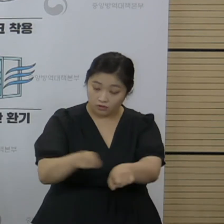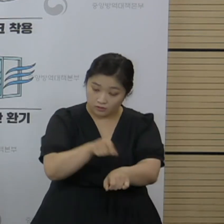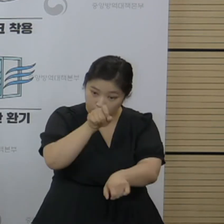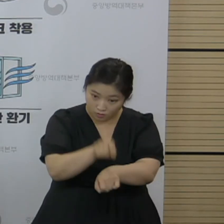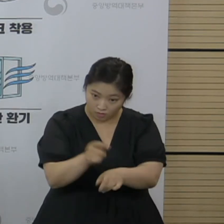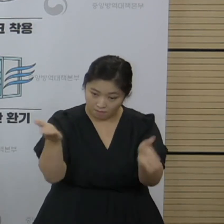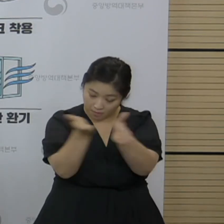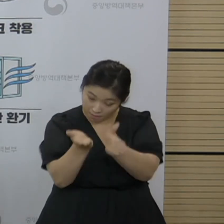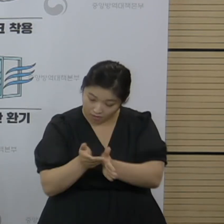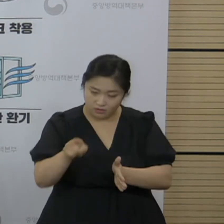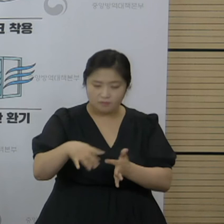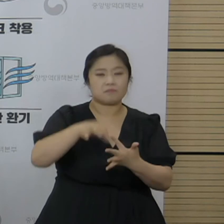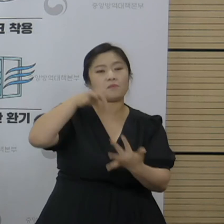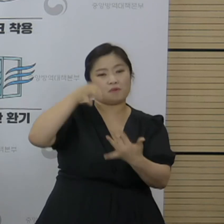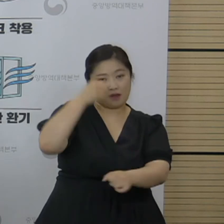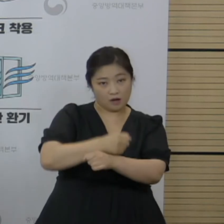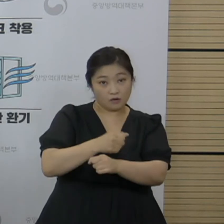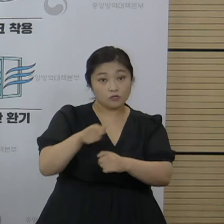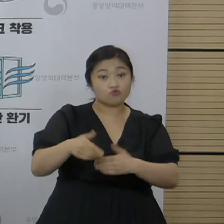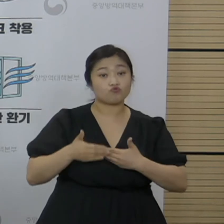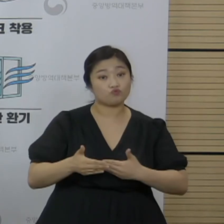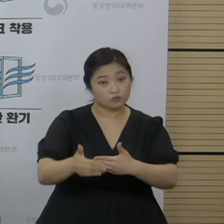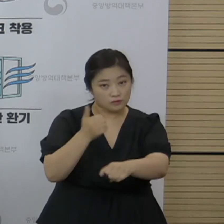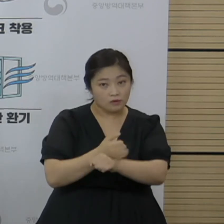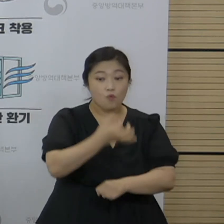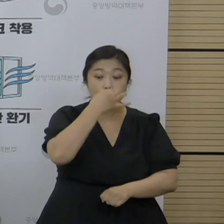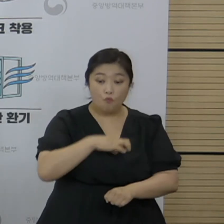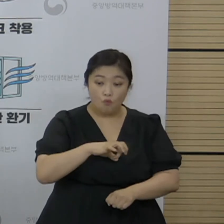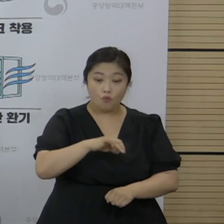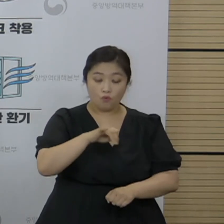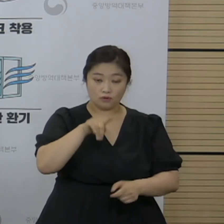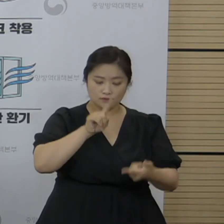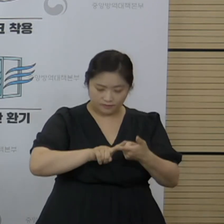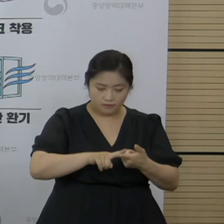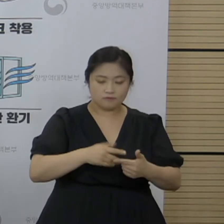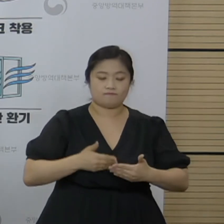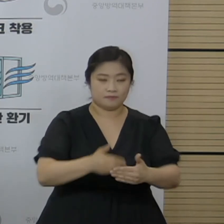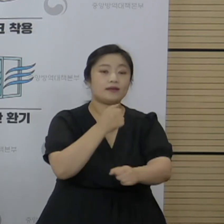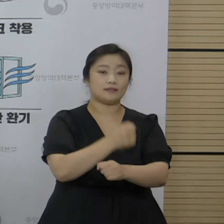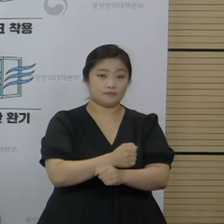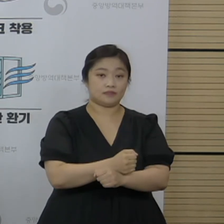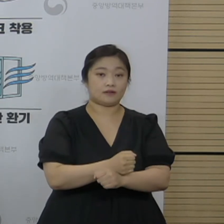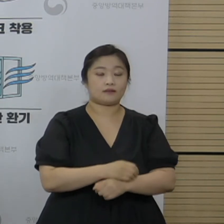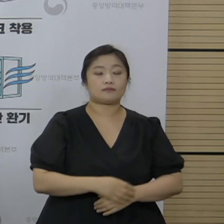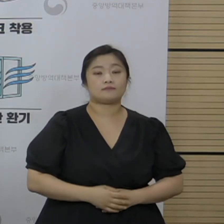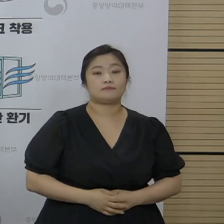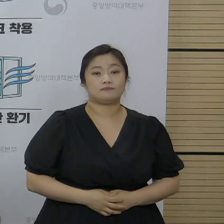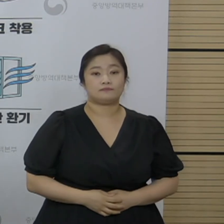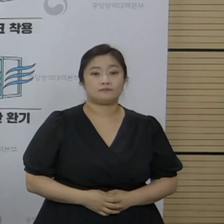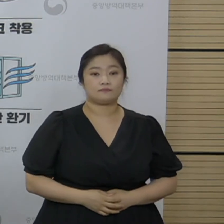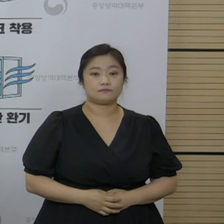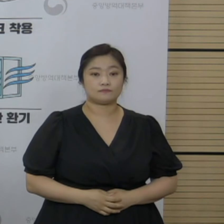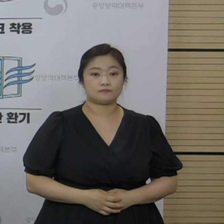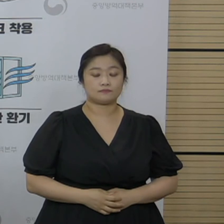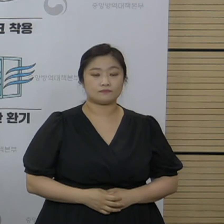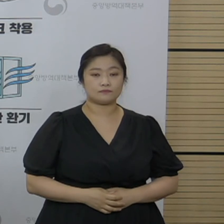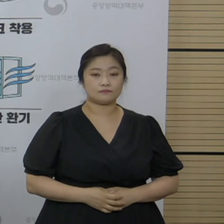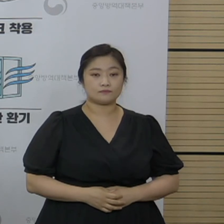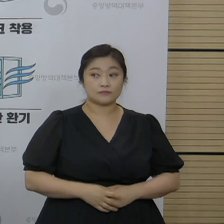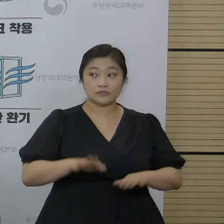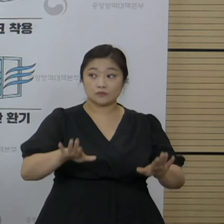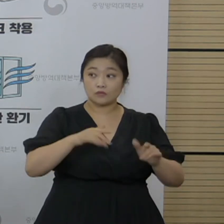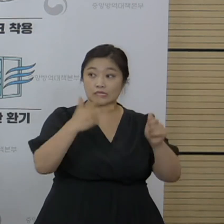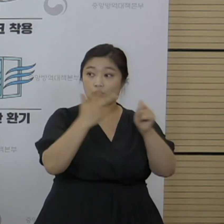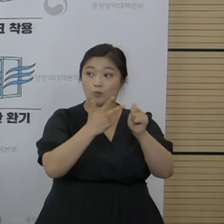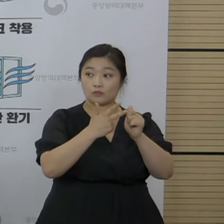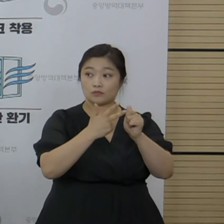대상자들을 선정하고 그 순서에 맞게 효율적으로 접종이 추진될 수 있도록 하겠습니다. 네, 현장에서